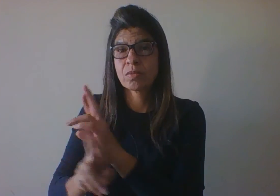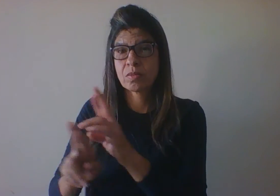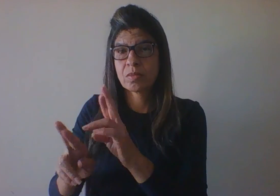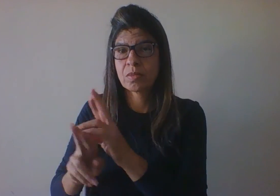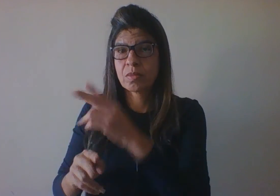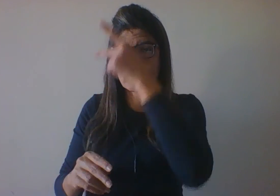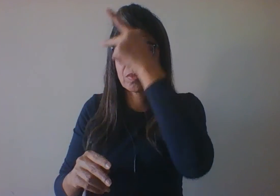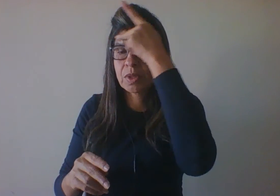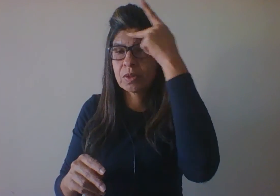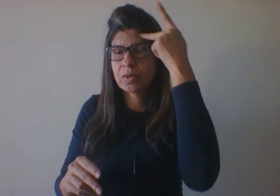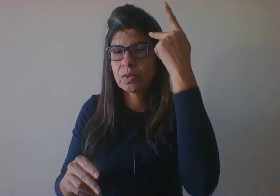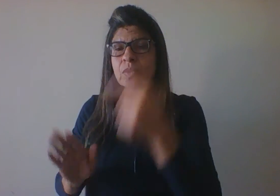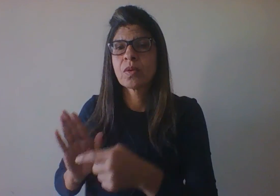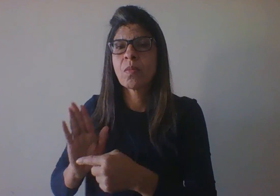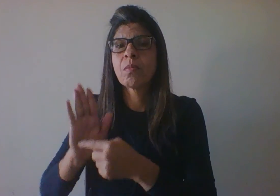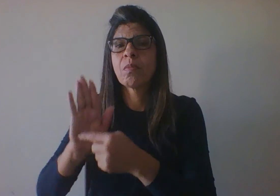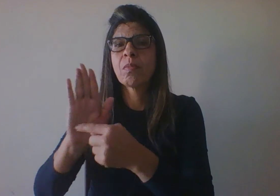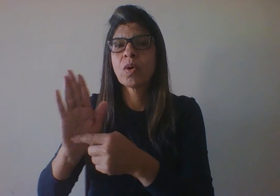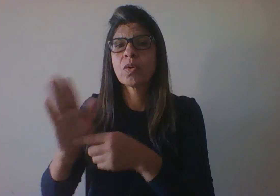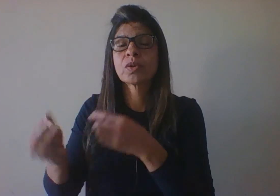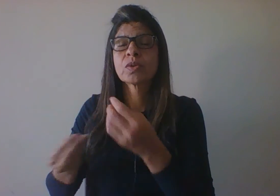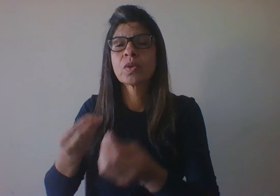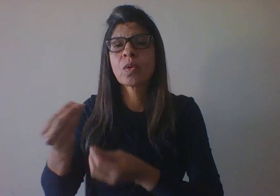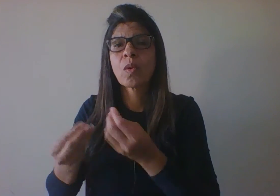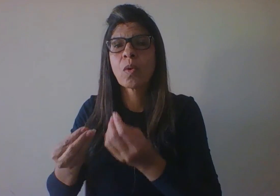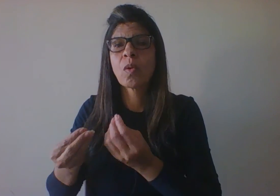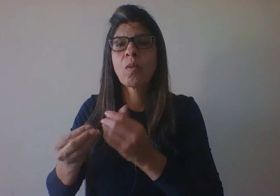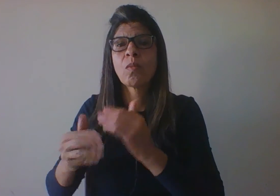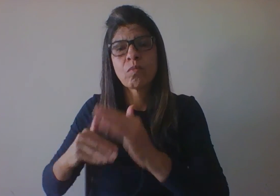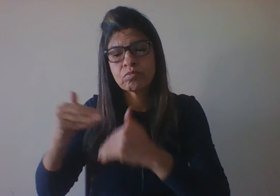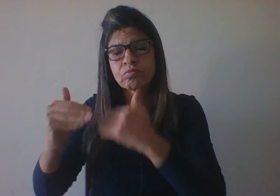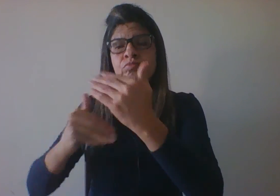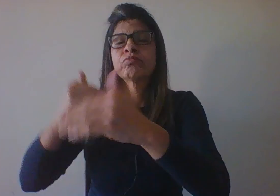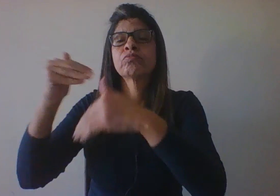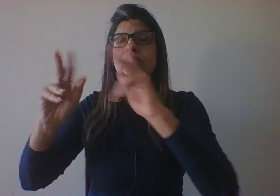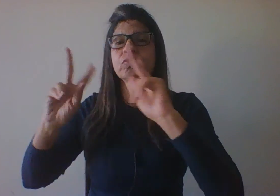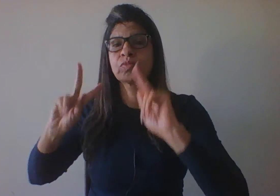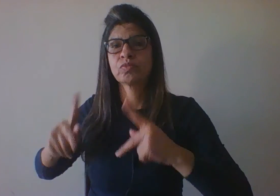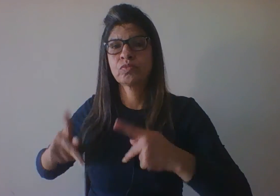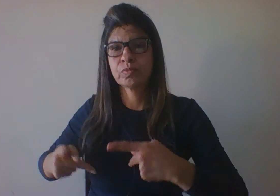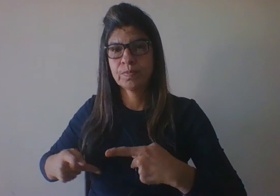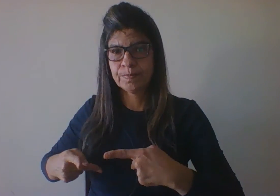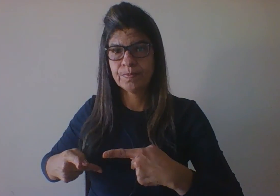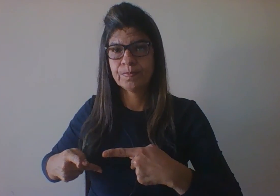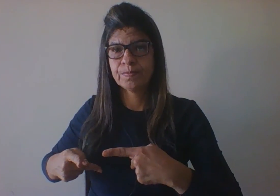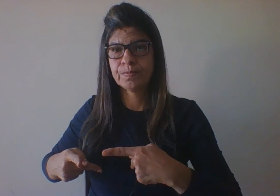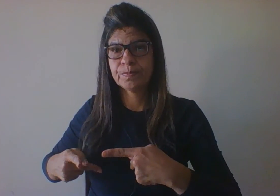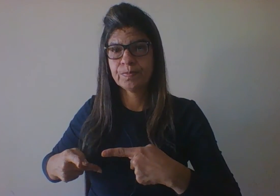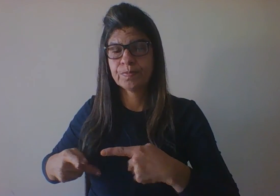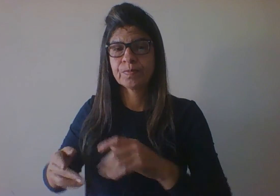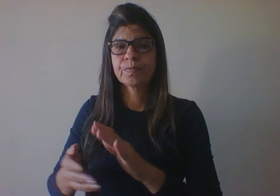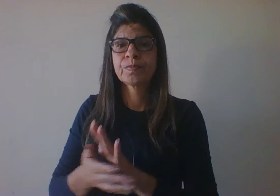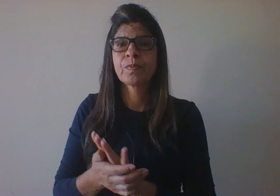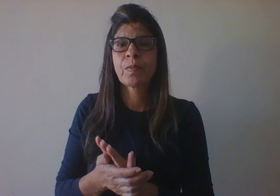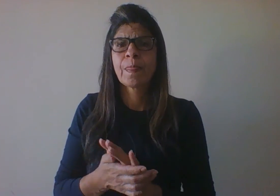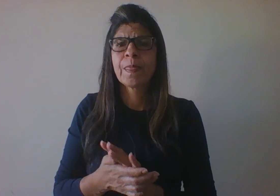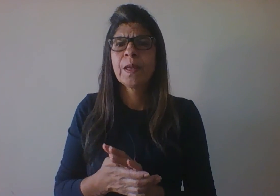processo de desenvolvimento humano. Só para ilustrar, pensem no exemplo.